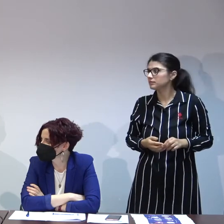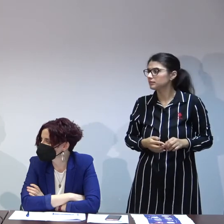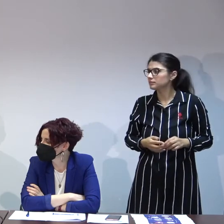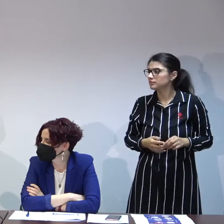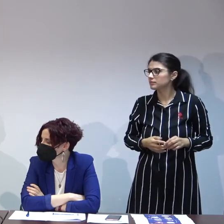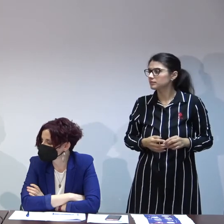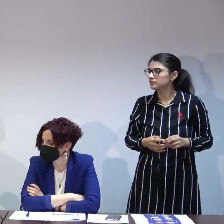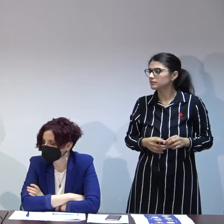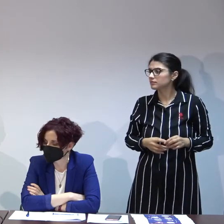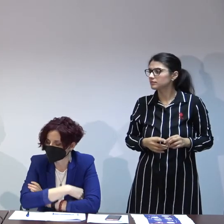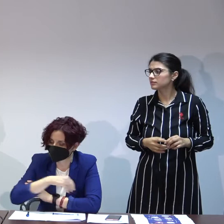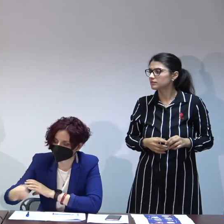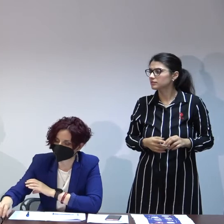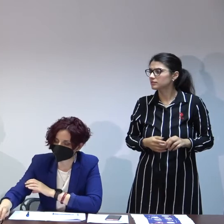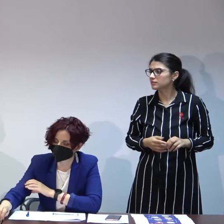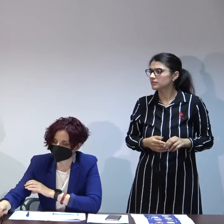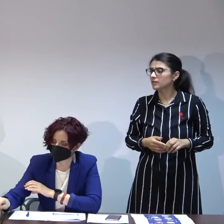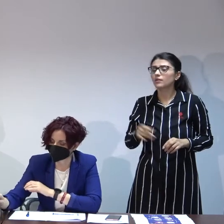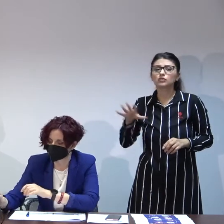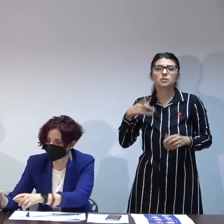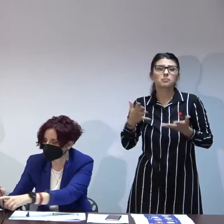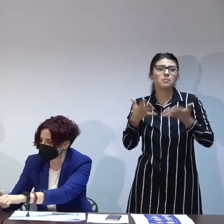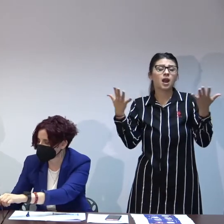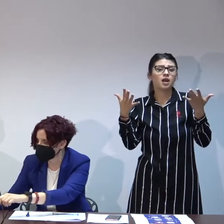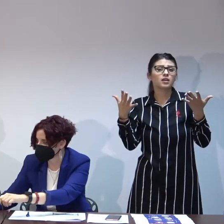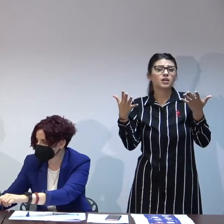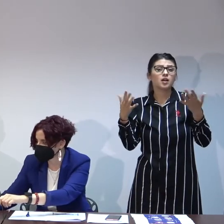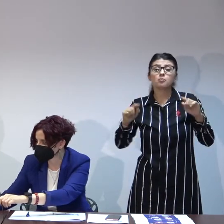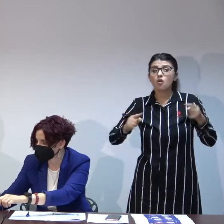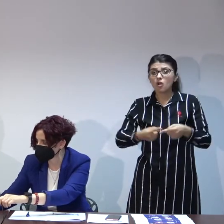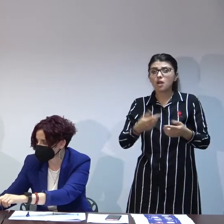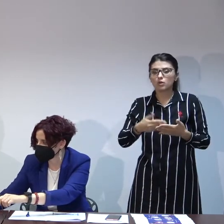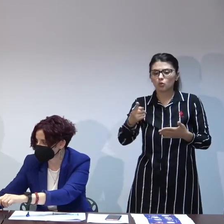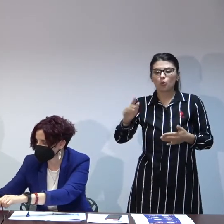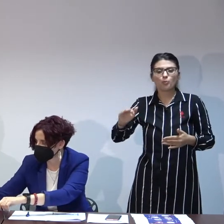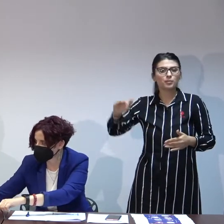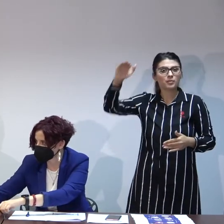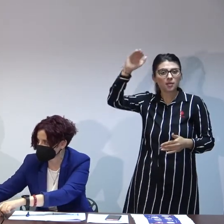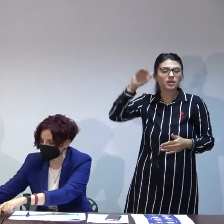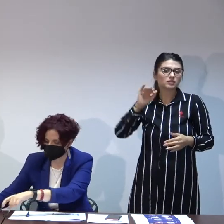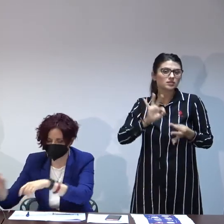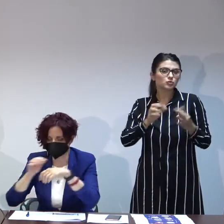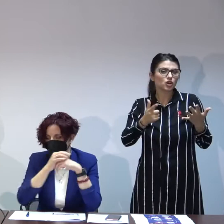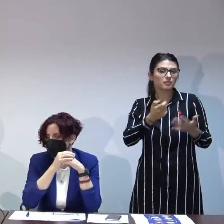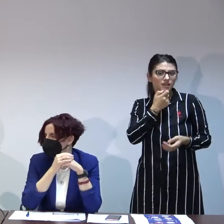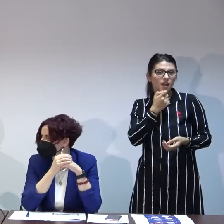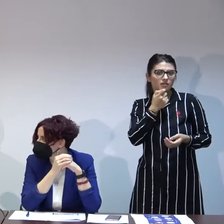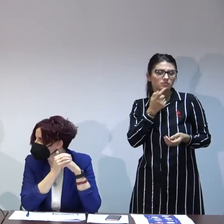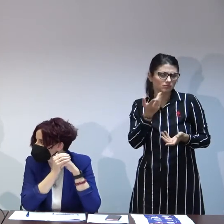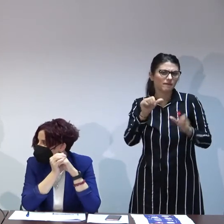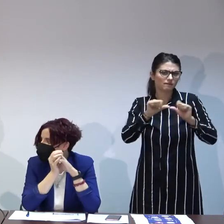cred că asta a fost cea mai mare provocare fiind un copil mai mare care are deja până la șapte ani se formează